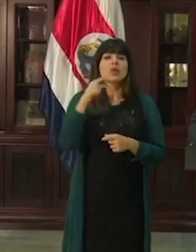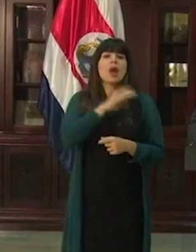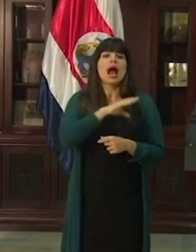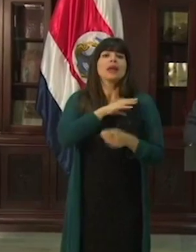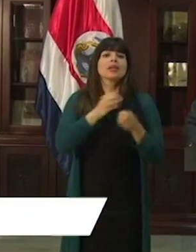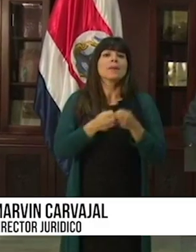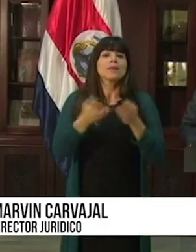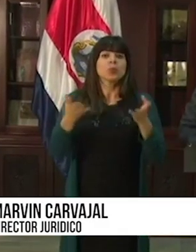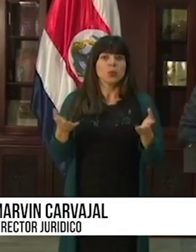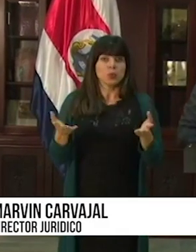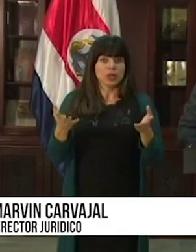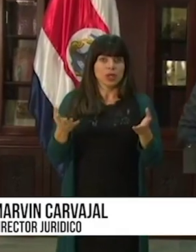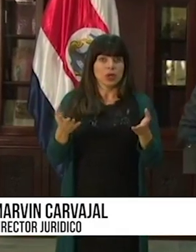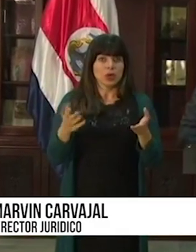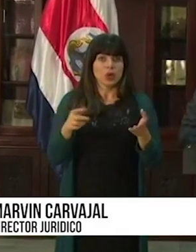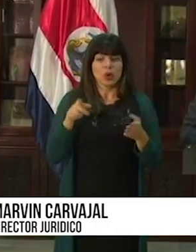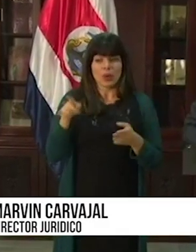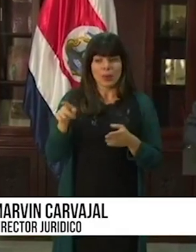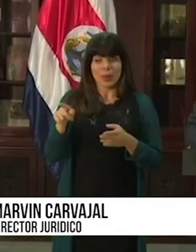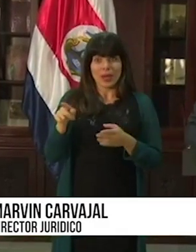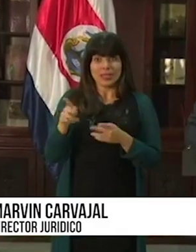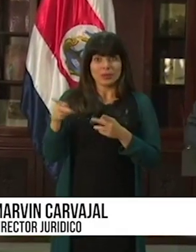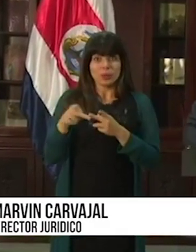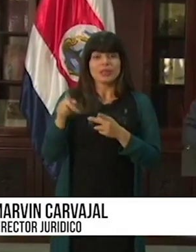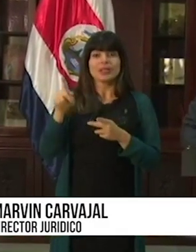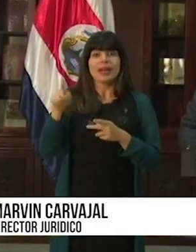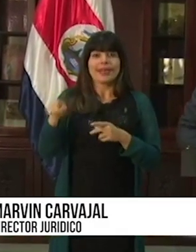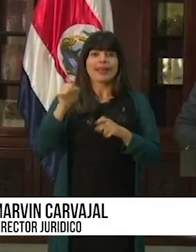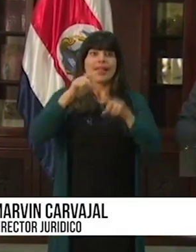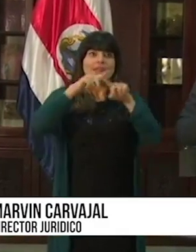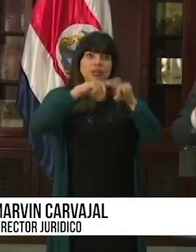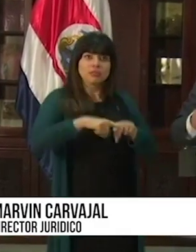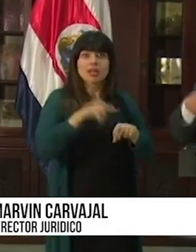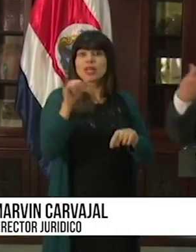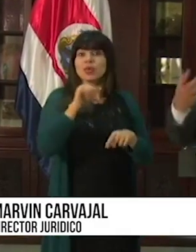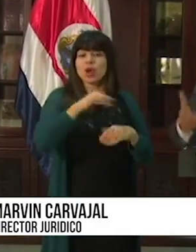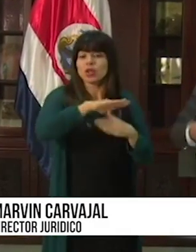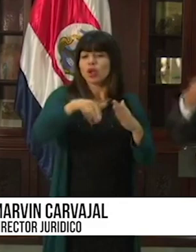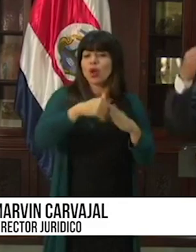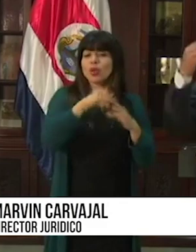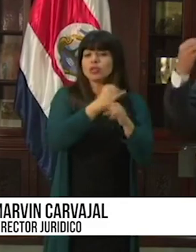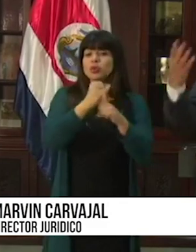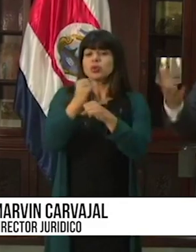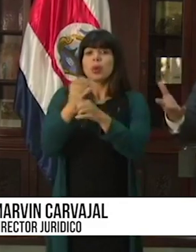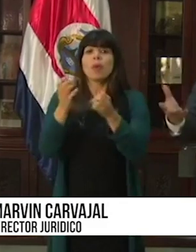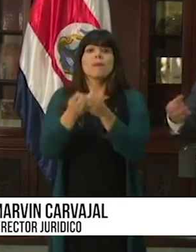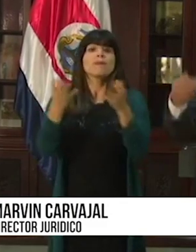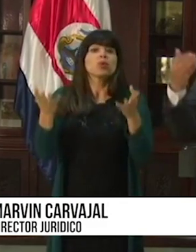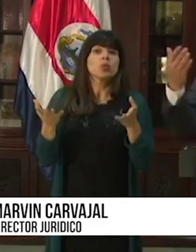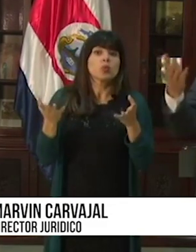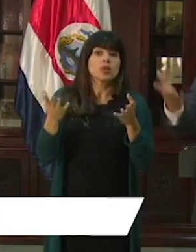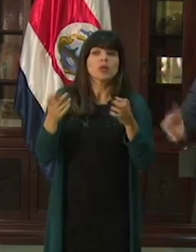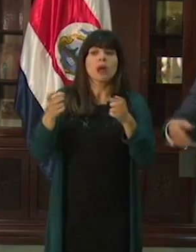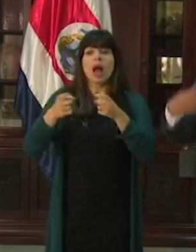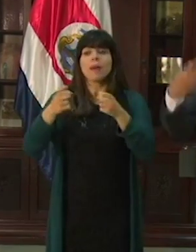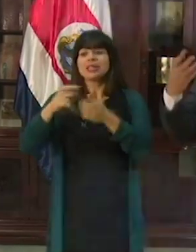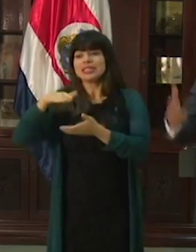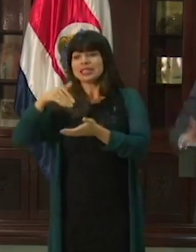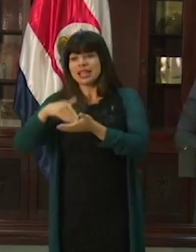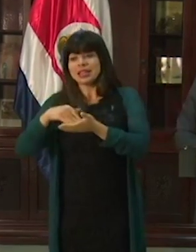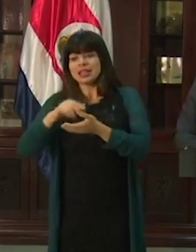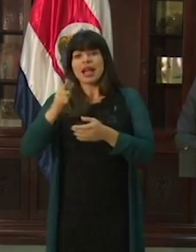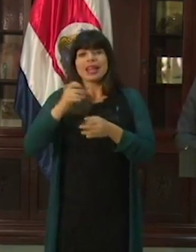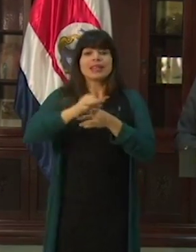carácter público y en esa condición está sujeto también, como todos los demás entes públicos, administración central y